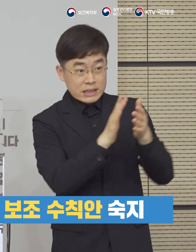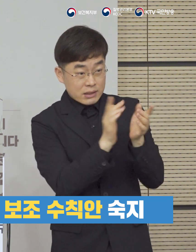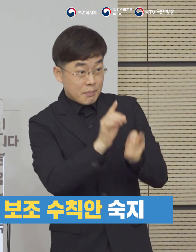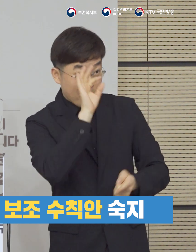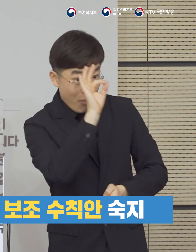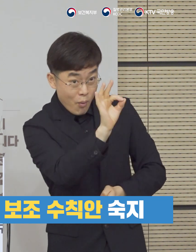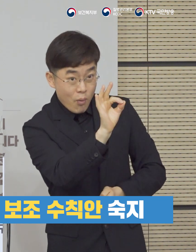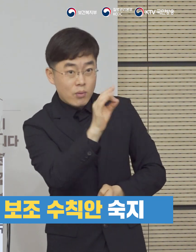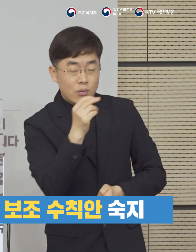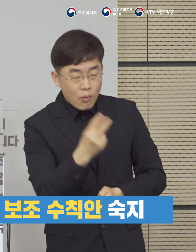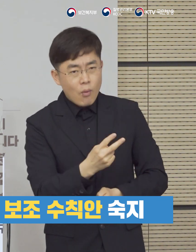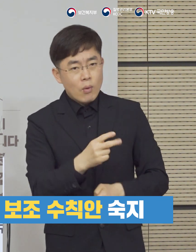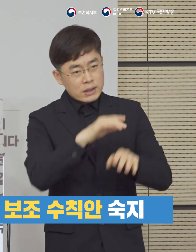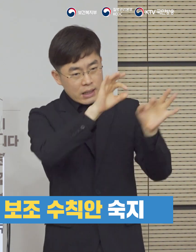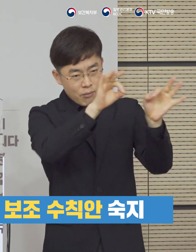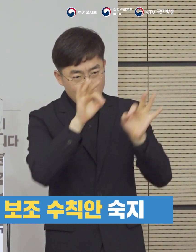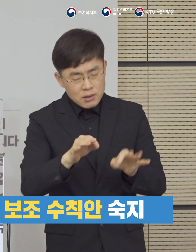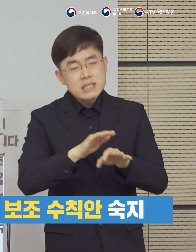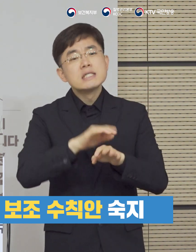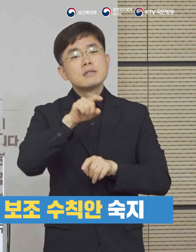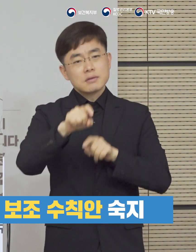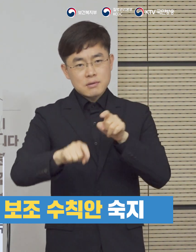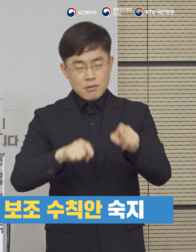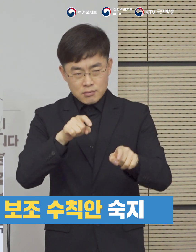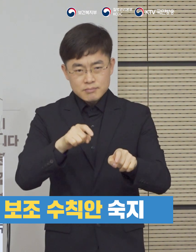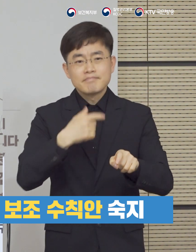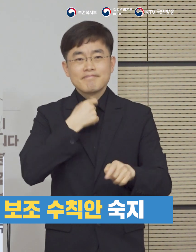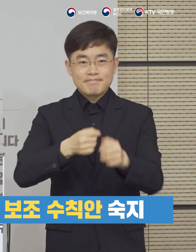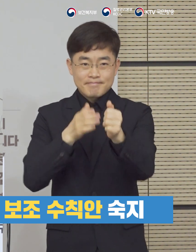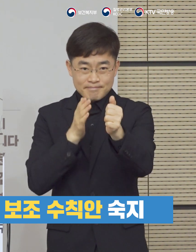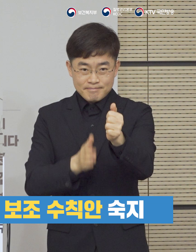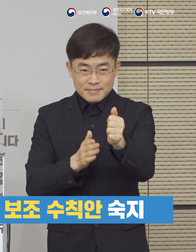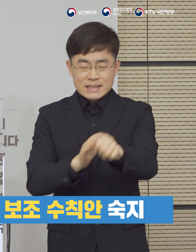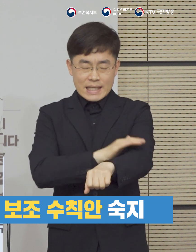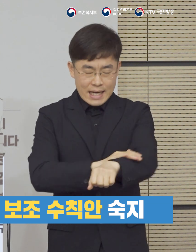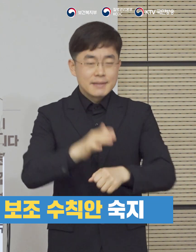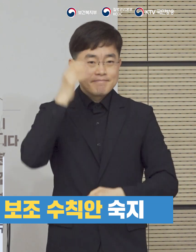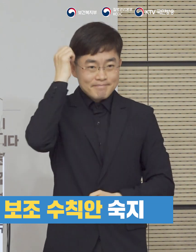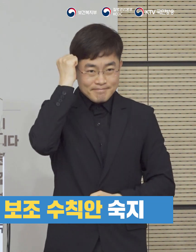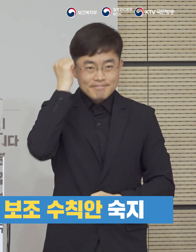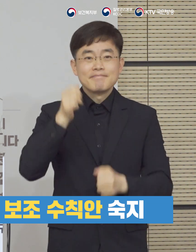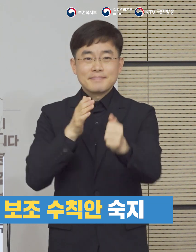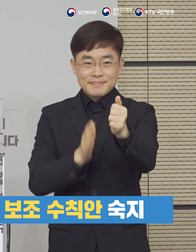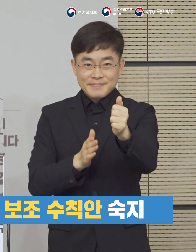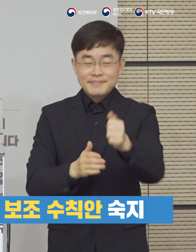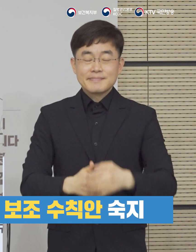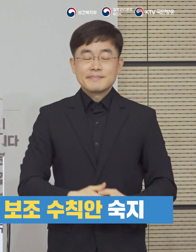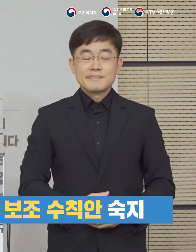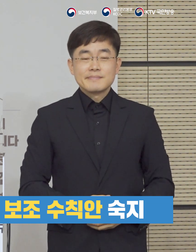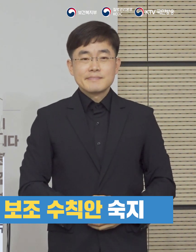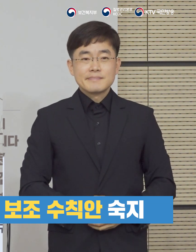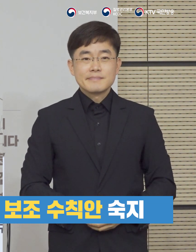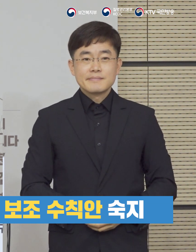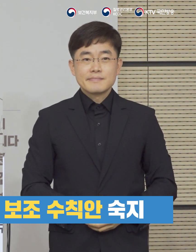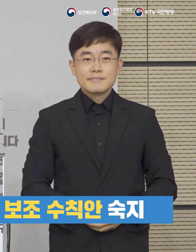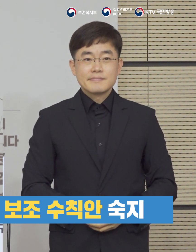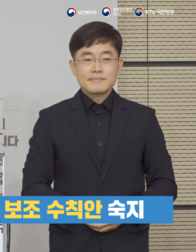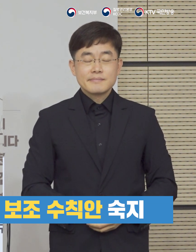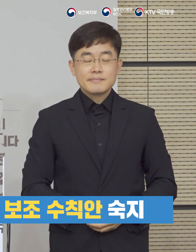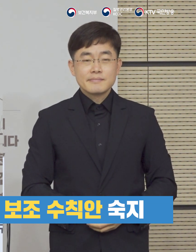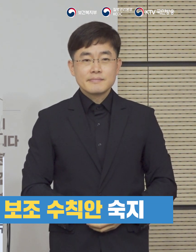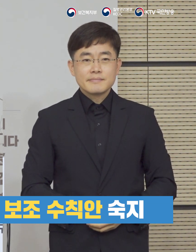직접 살펴보시고 일상에서 실천할 수 있도록 충분히 숙지해 주시기를 부탁드립니다.